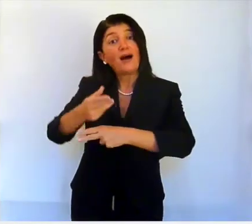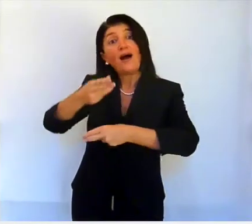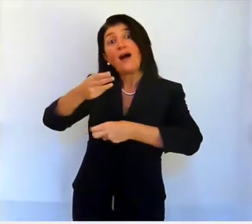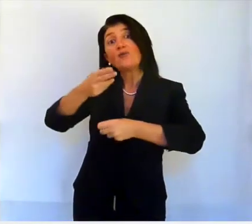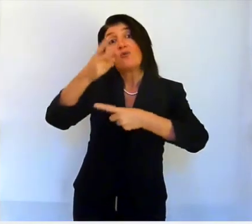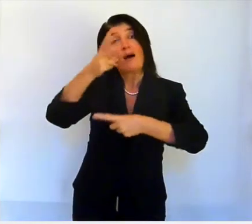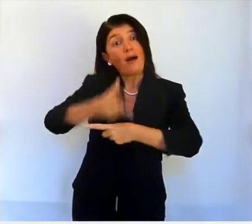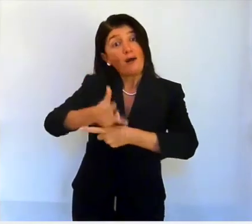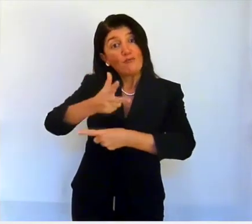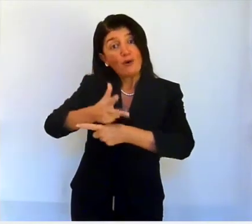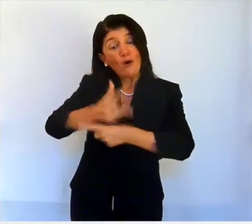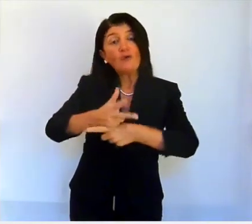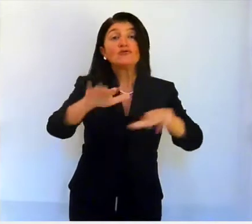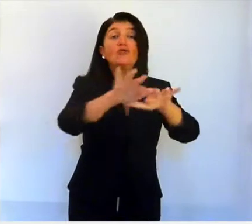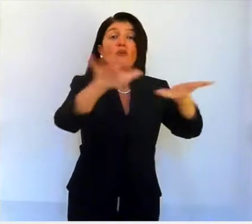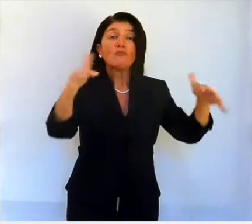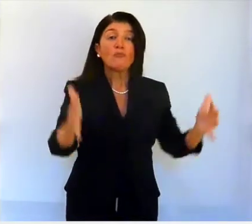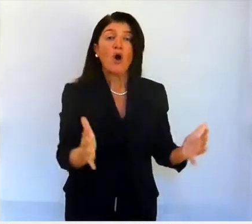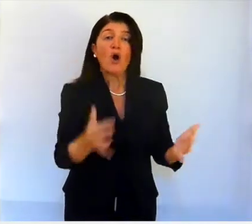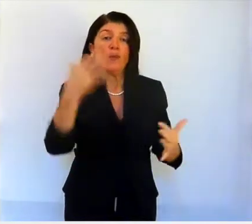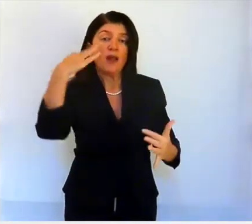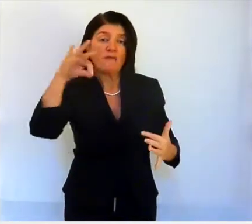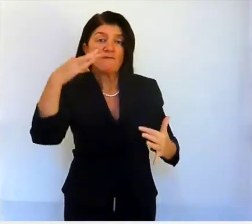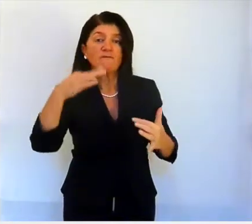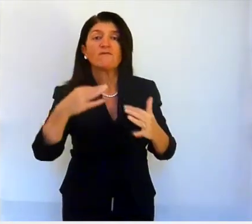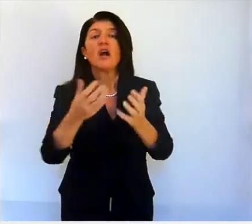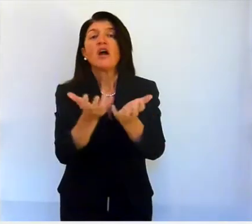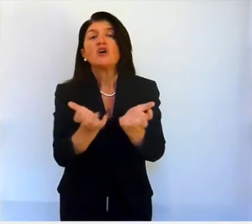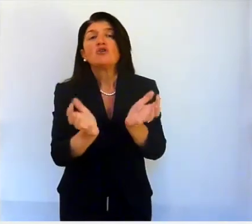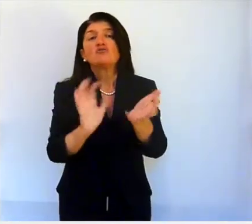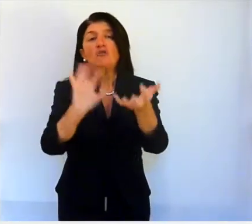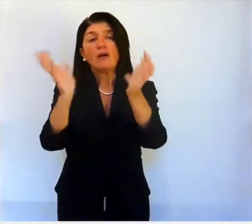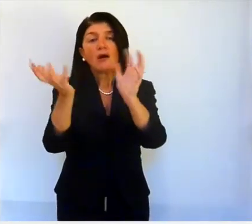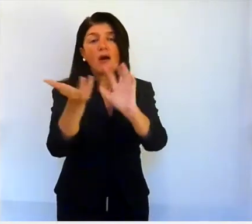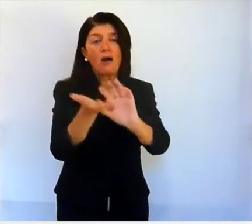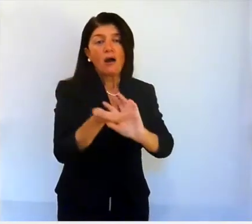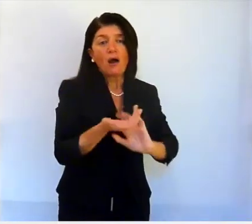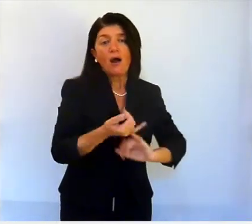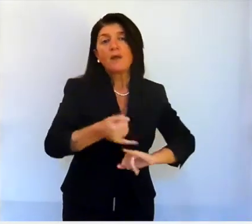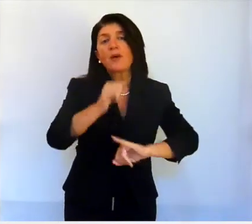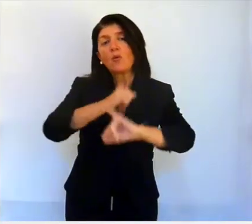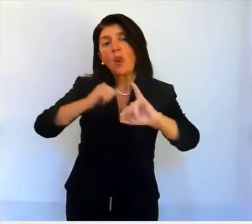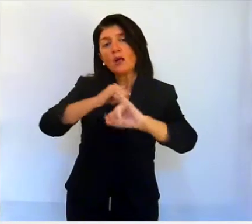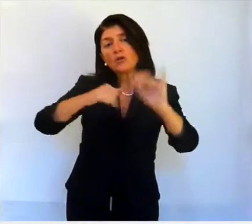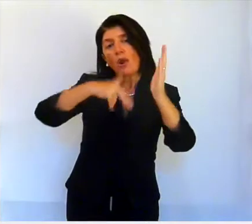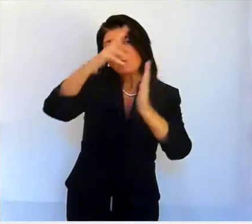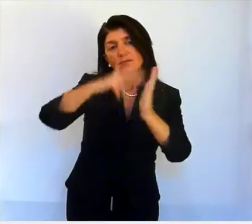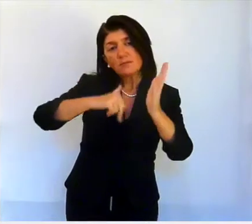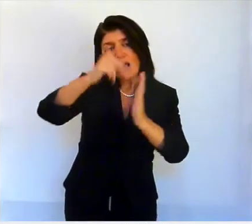pregiate fatture, ceramiche, smalti cloisonè, avori,